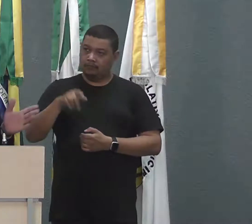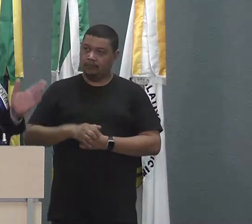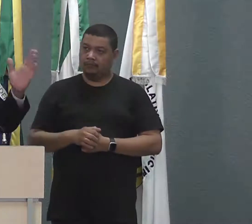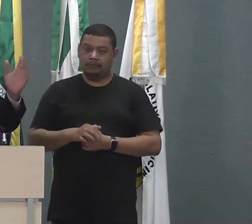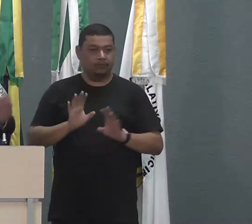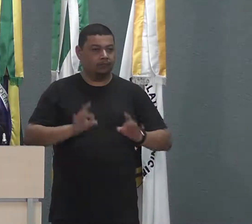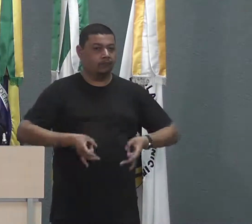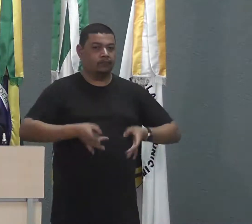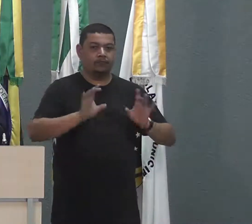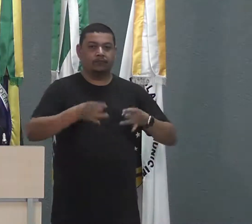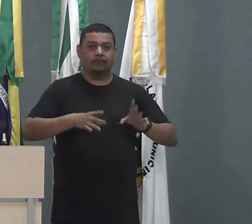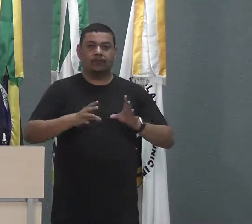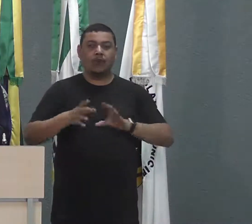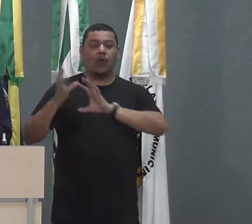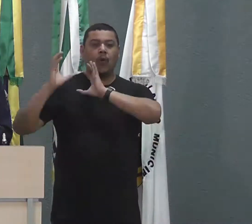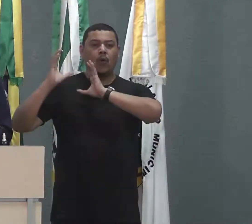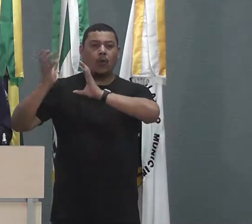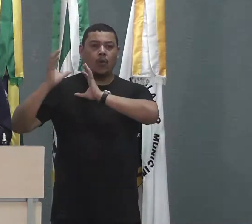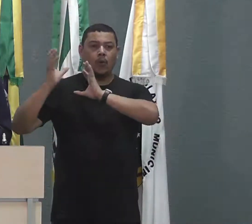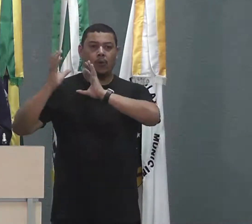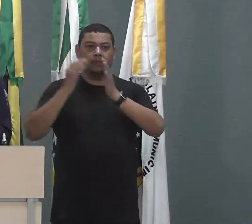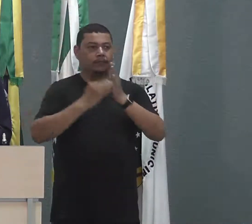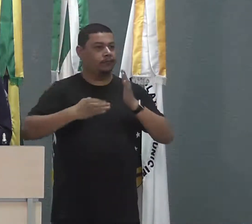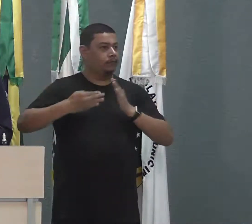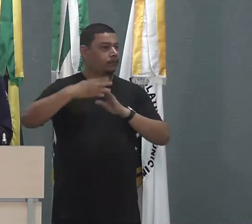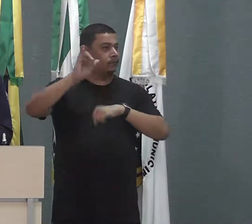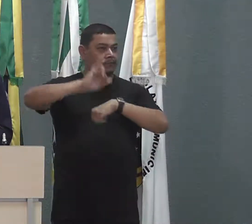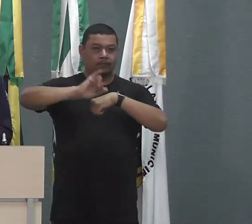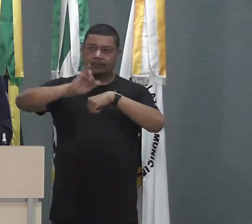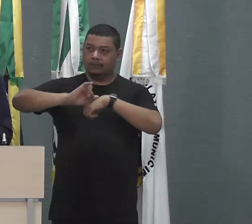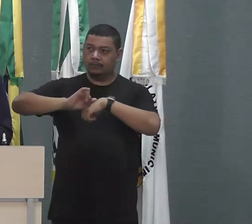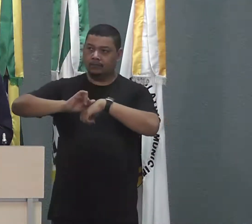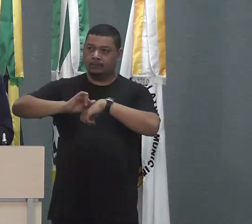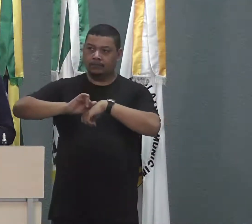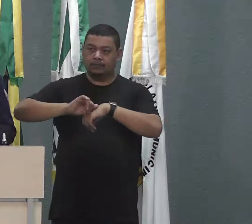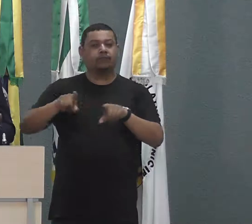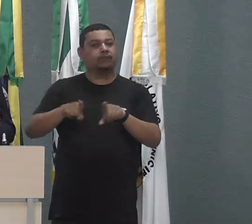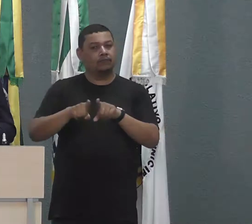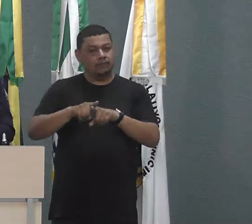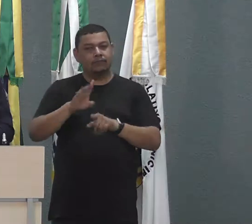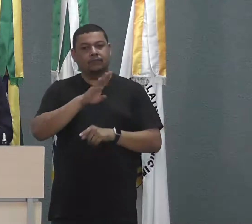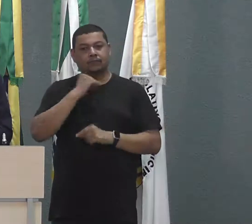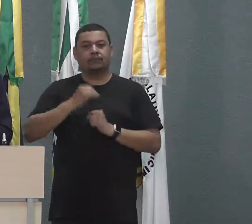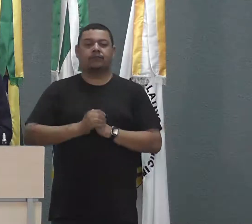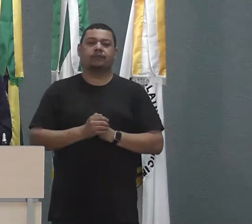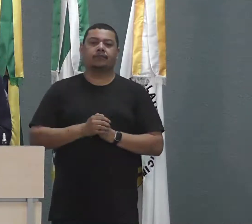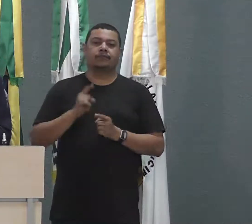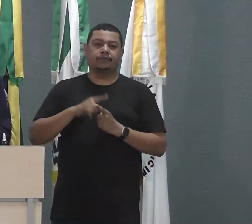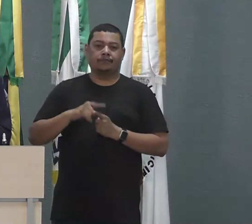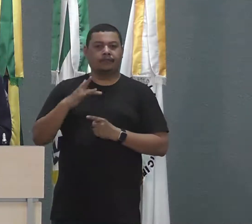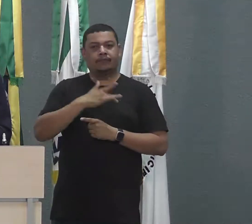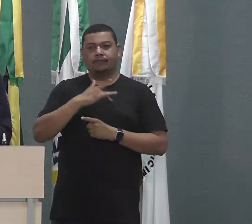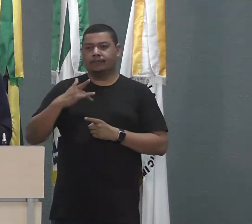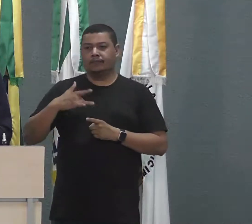vendia coco aí em toda a cidade, também veio a óbito por complicações de saúde.